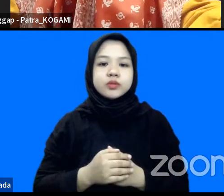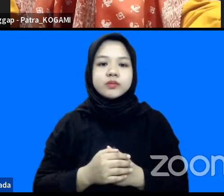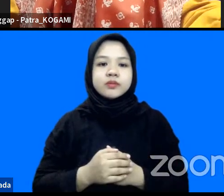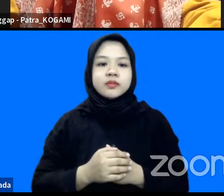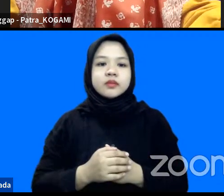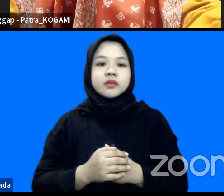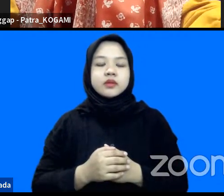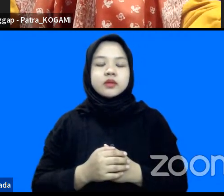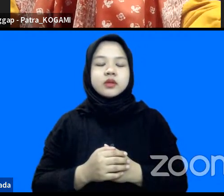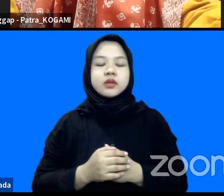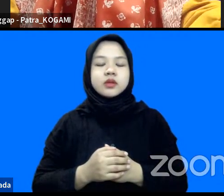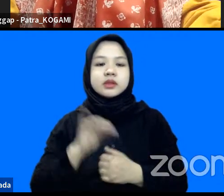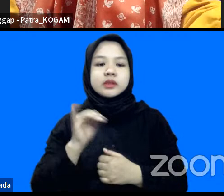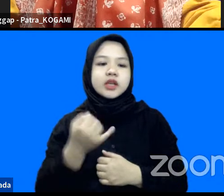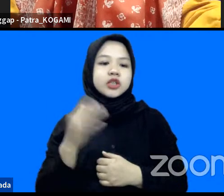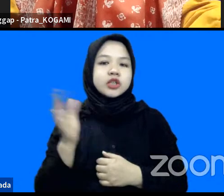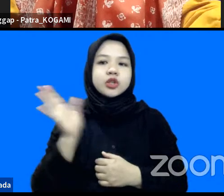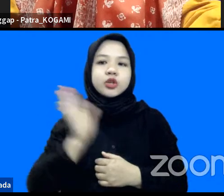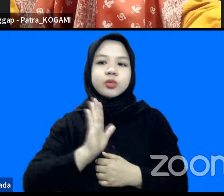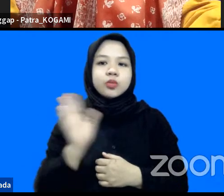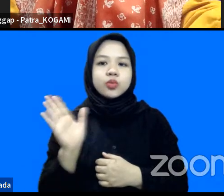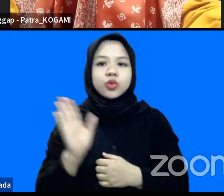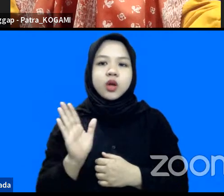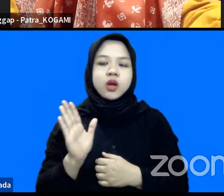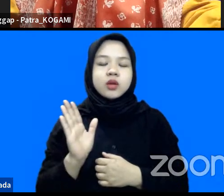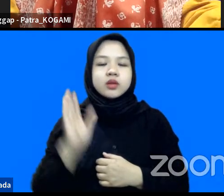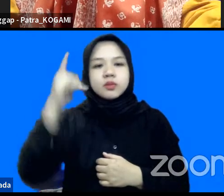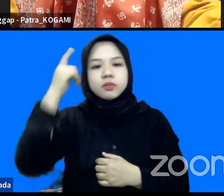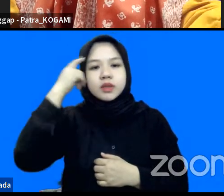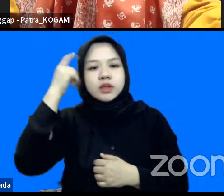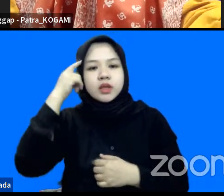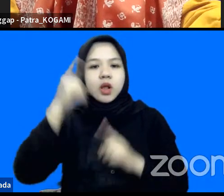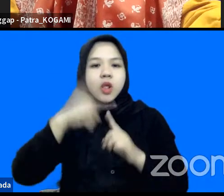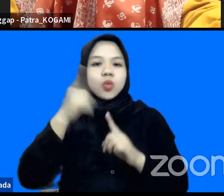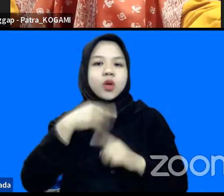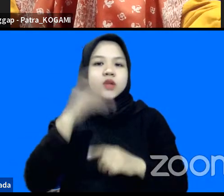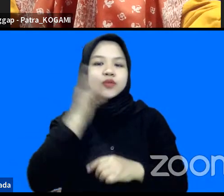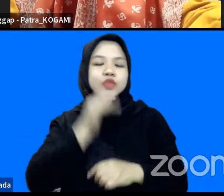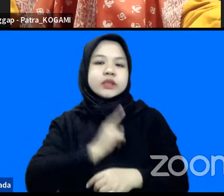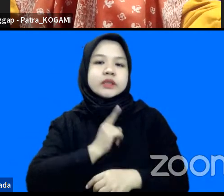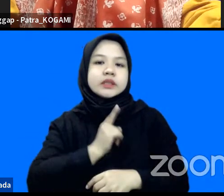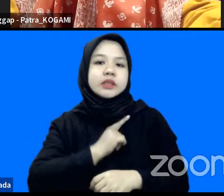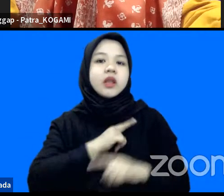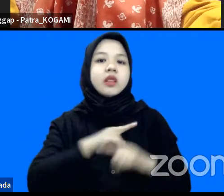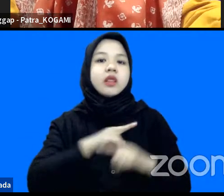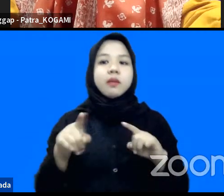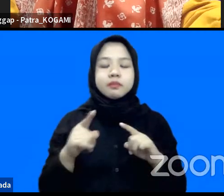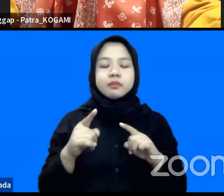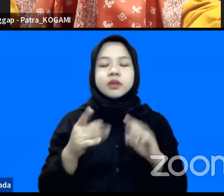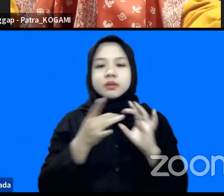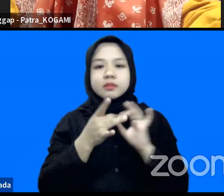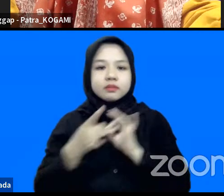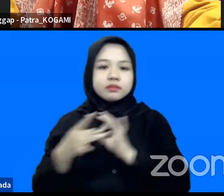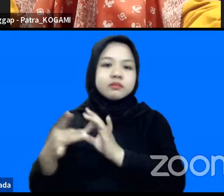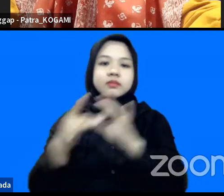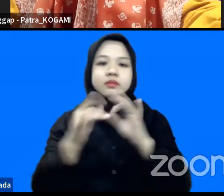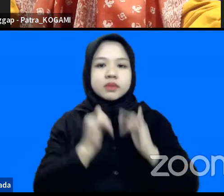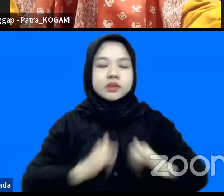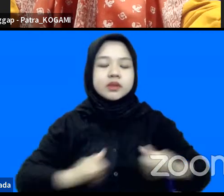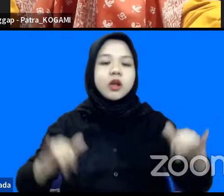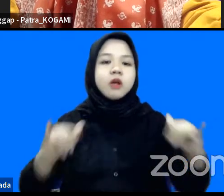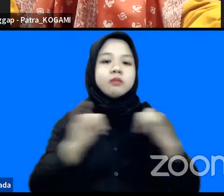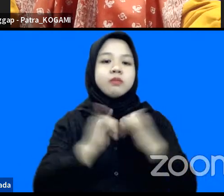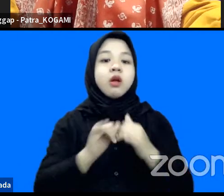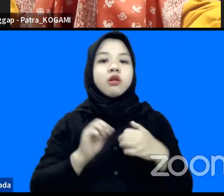tidak hanya memikirkan tugas dan fungsi sendiri tapi lebih kolektif agar